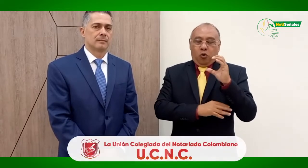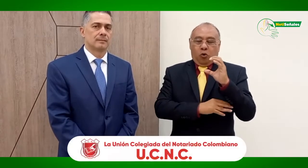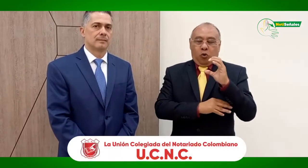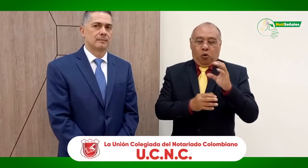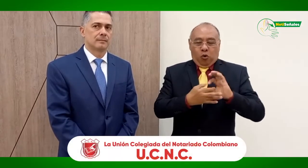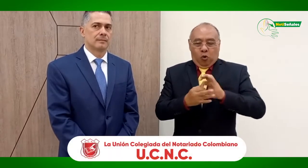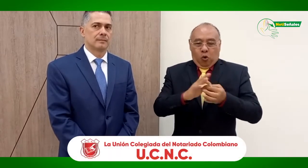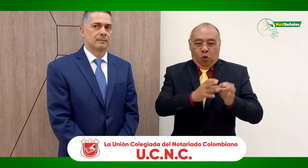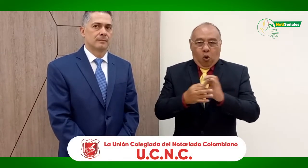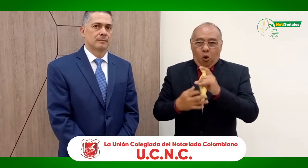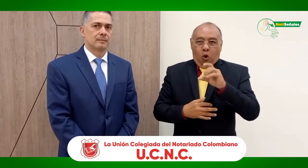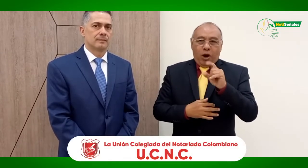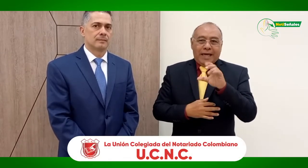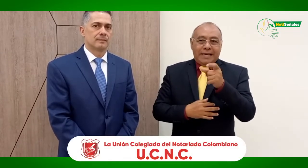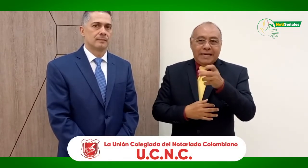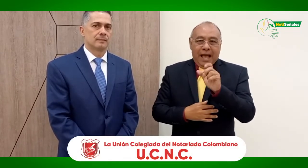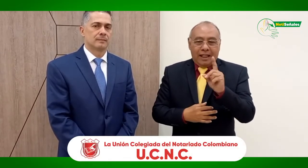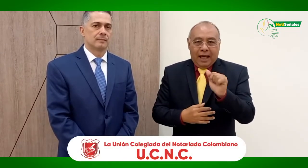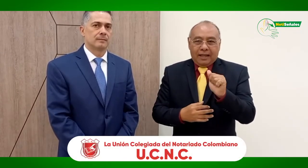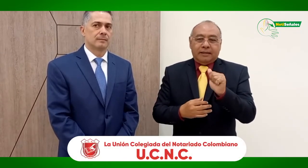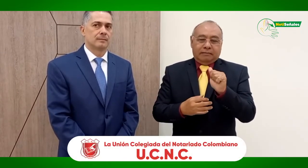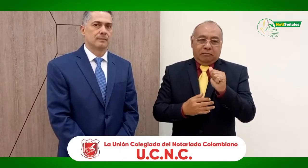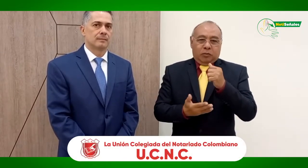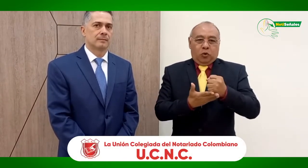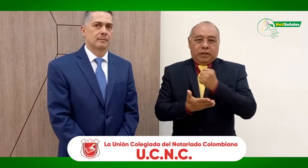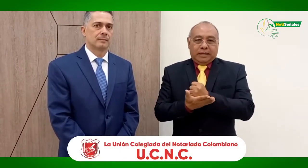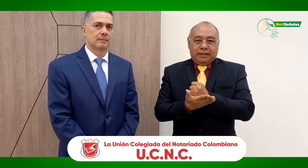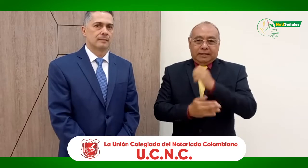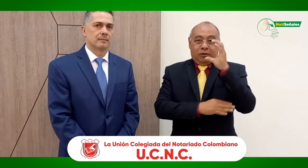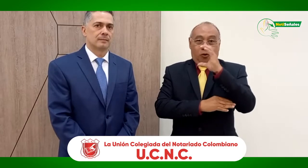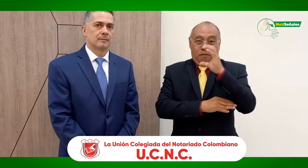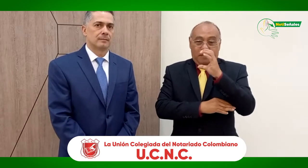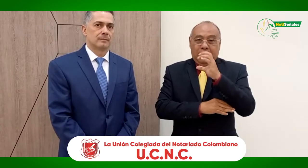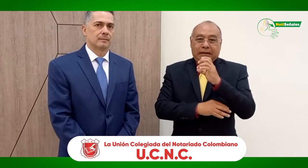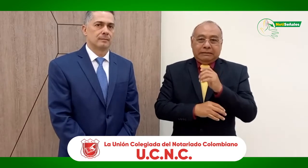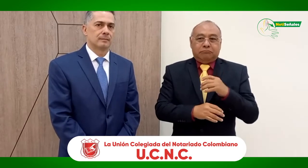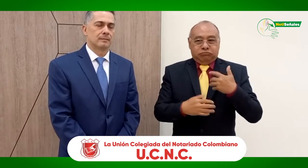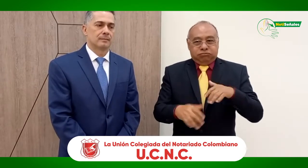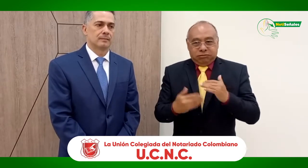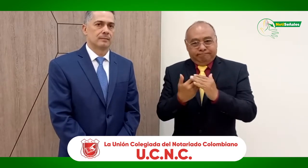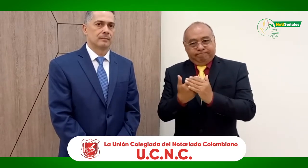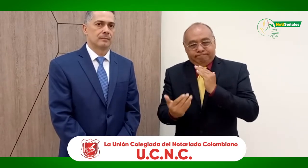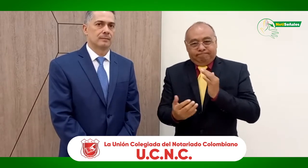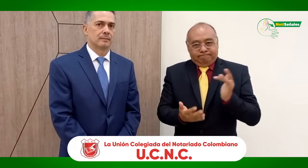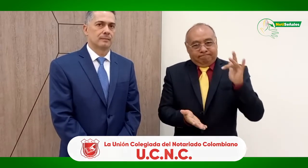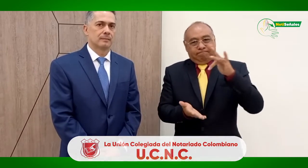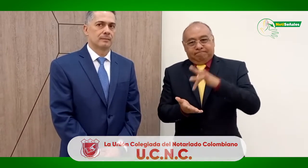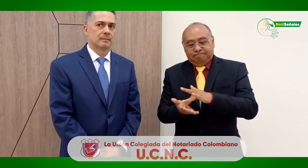colegiada del notariado colombiano. nos hicieron la